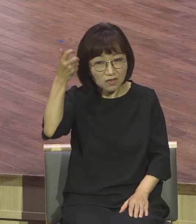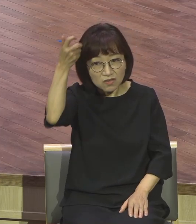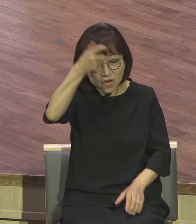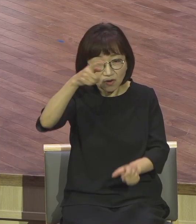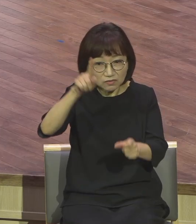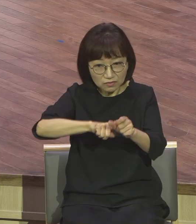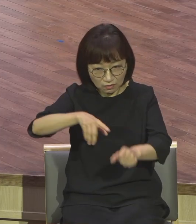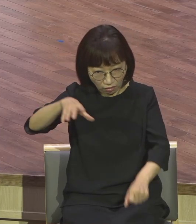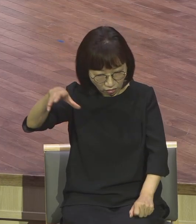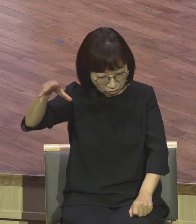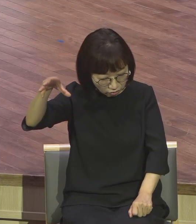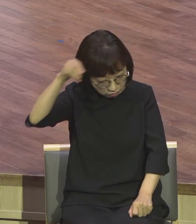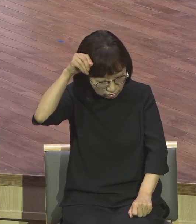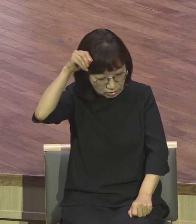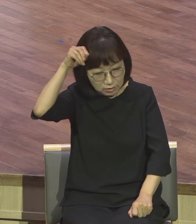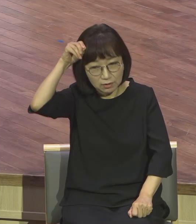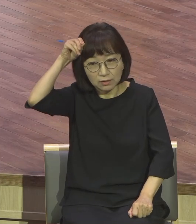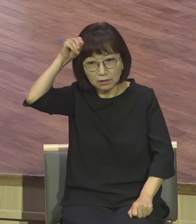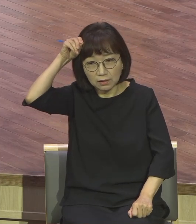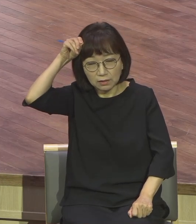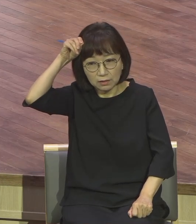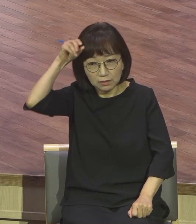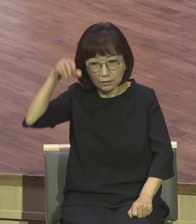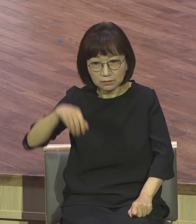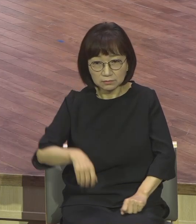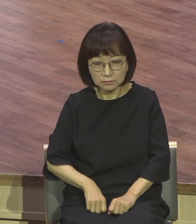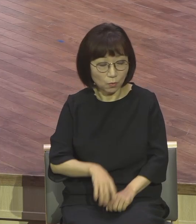어린아이 무지. 질문한 거 보세요.